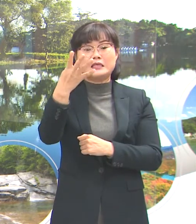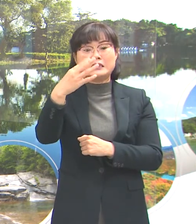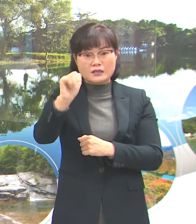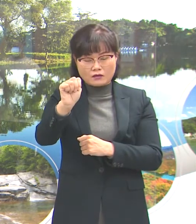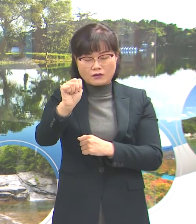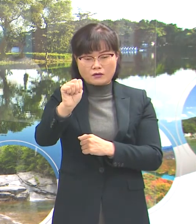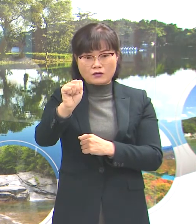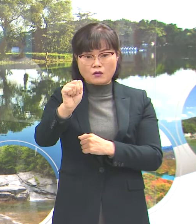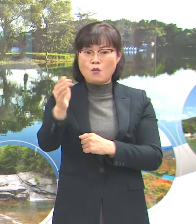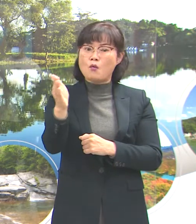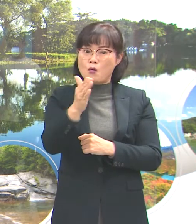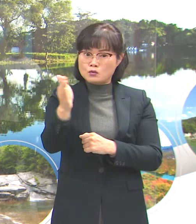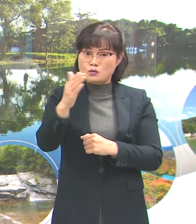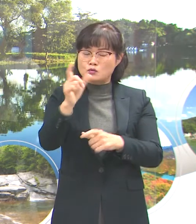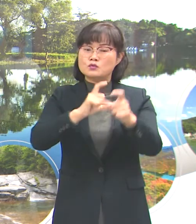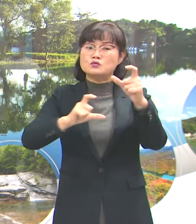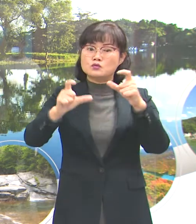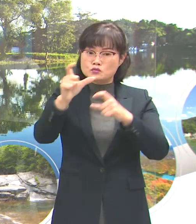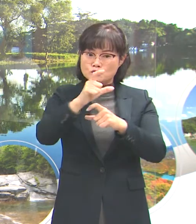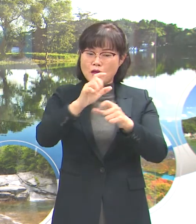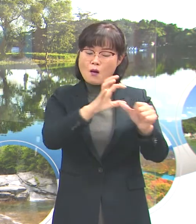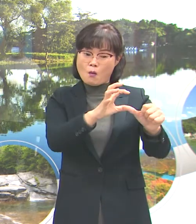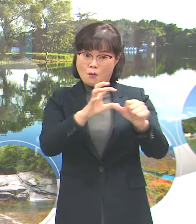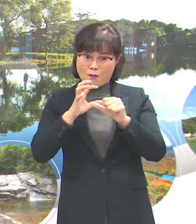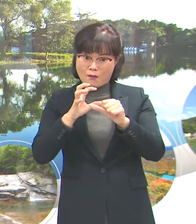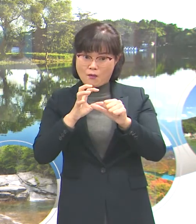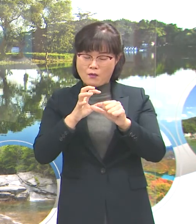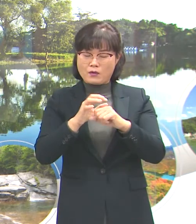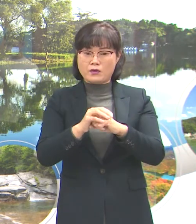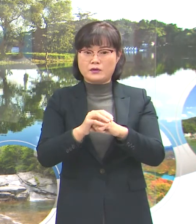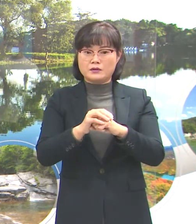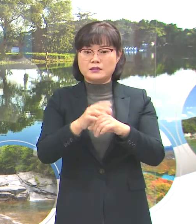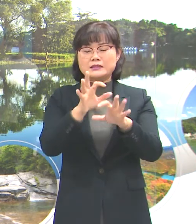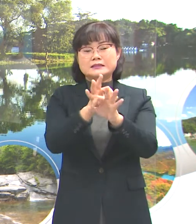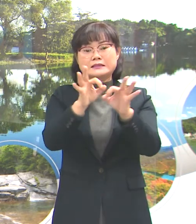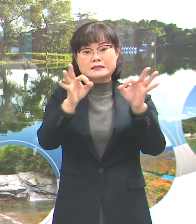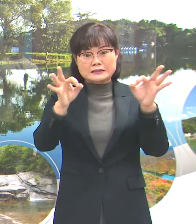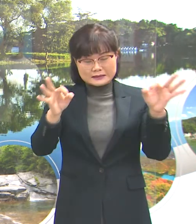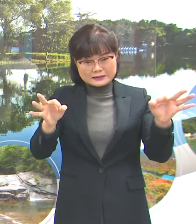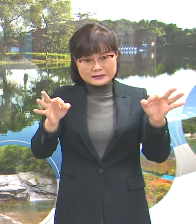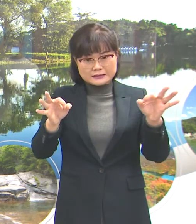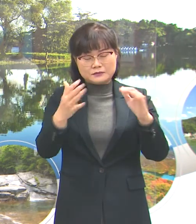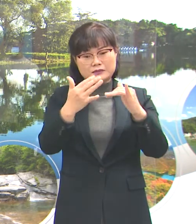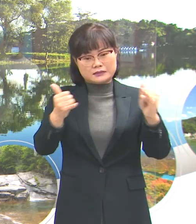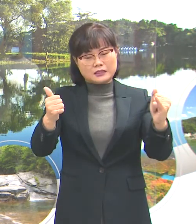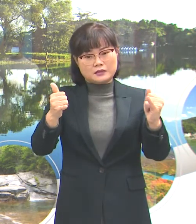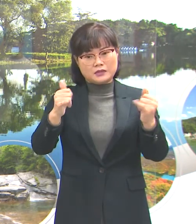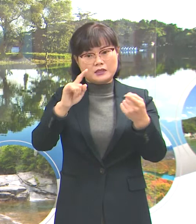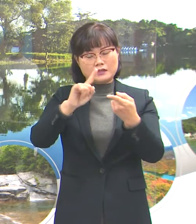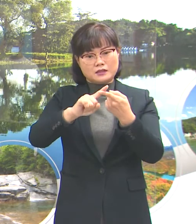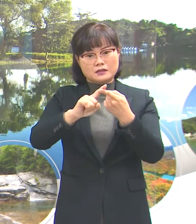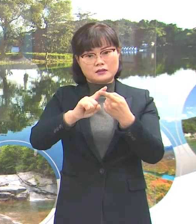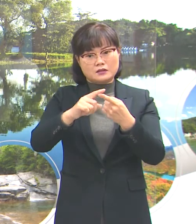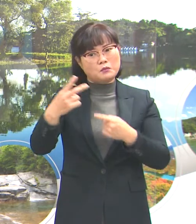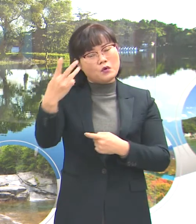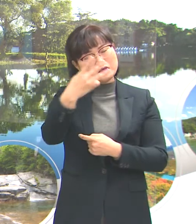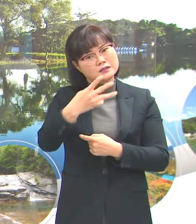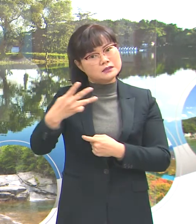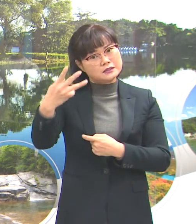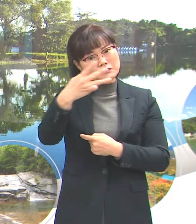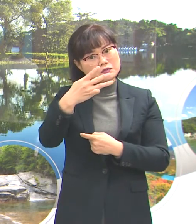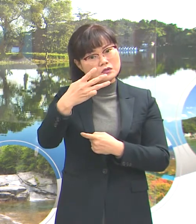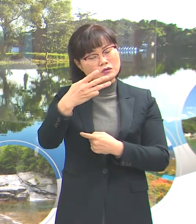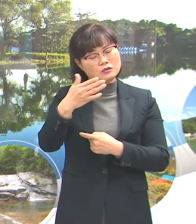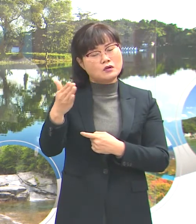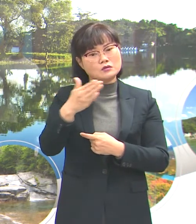정도를 추가로 활용하여 지급 대상자를 3천여 세대까지